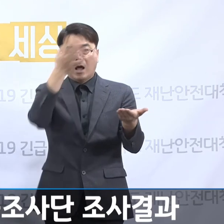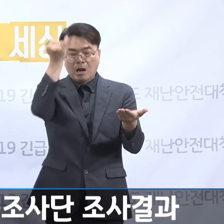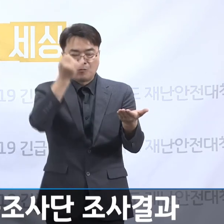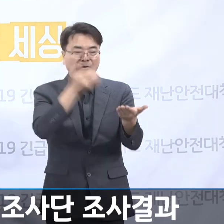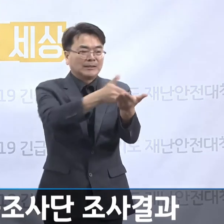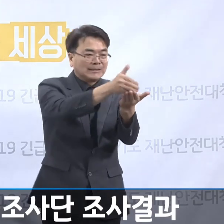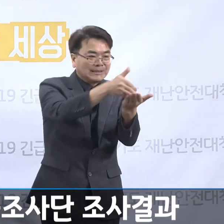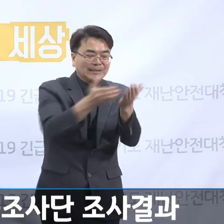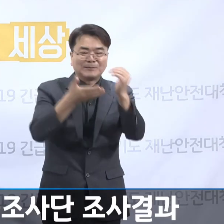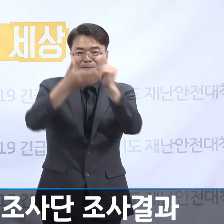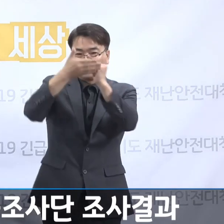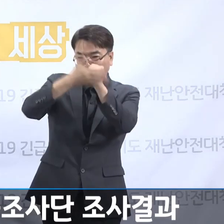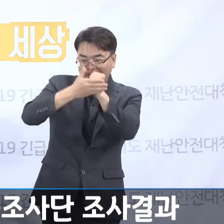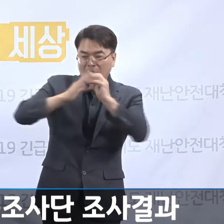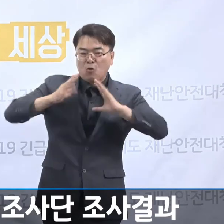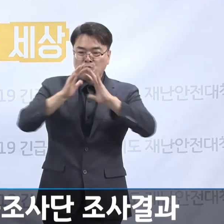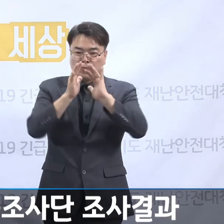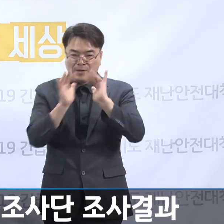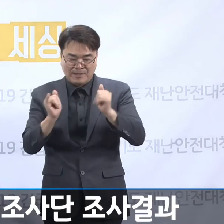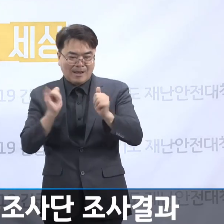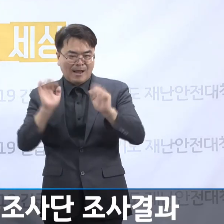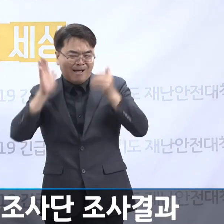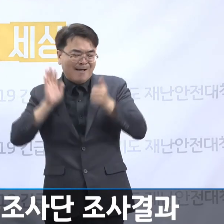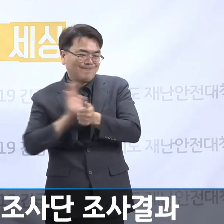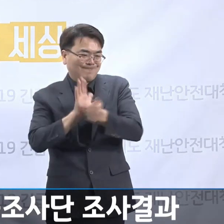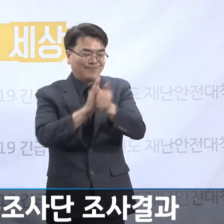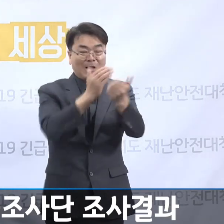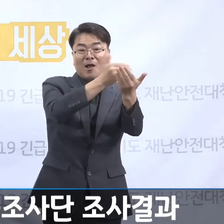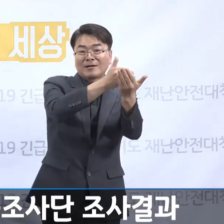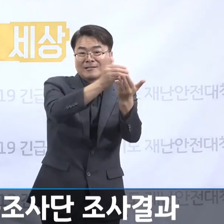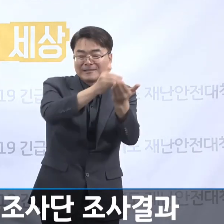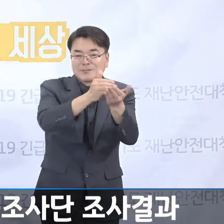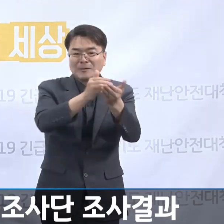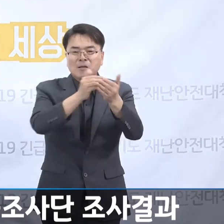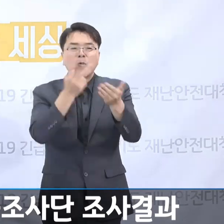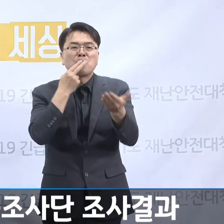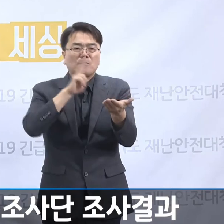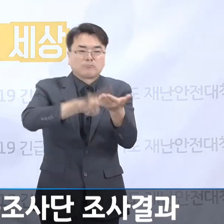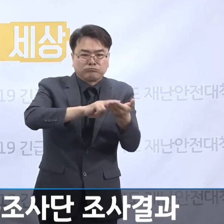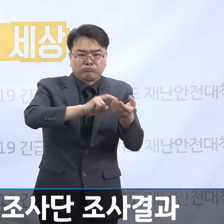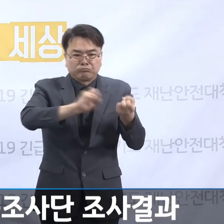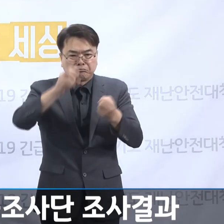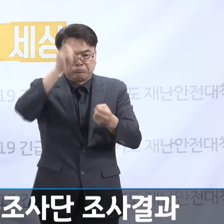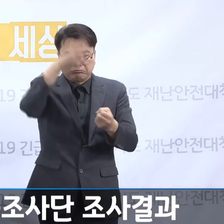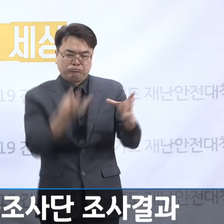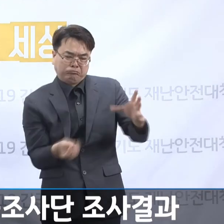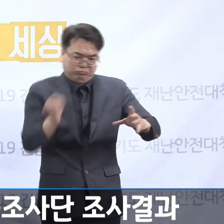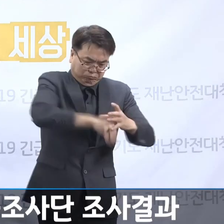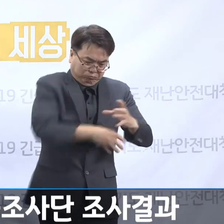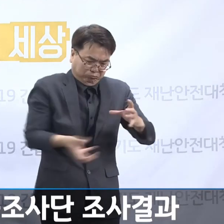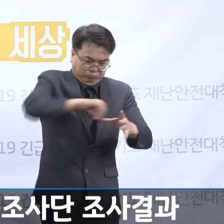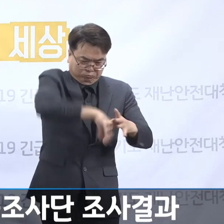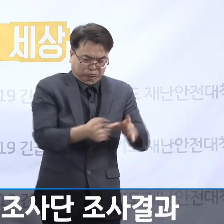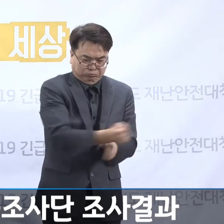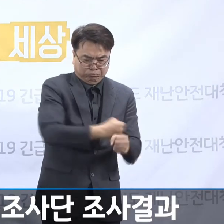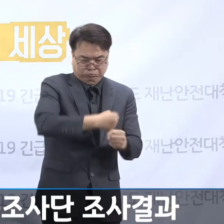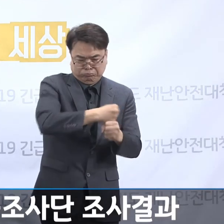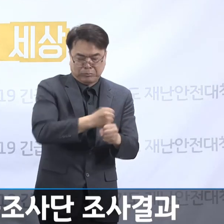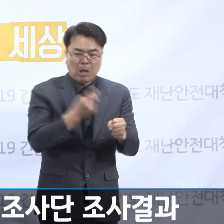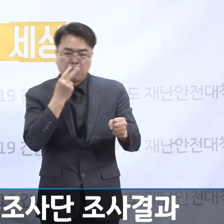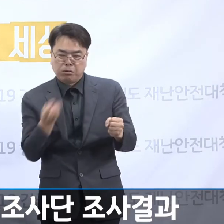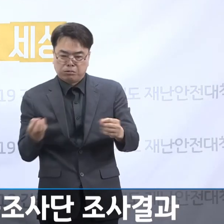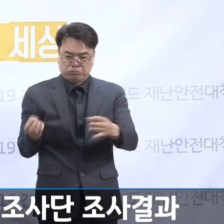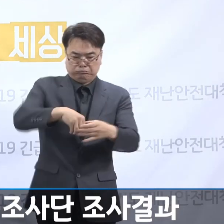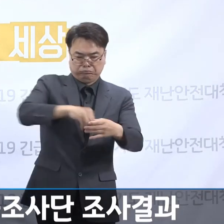사진, 학생과 국민들의 응원과 격려를 담은 그림, 편지 등을 포대자료에 담아서 또 비닐에 쌓아서